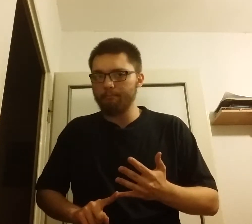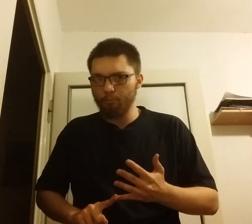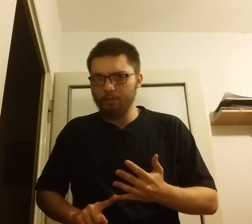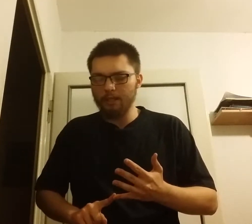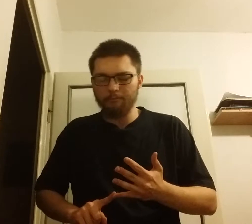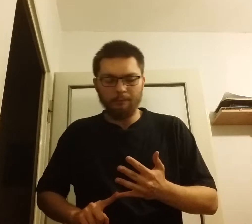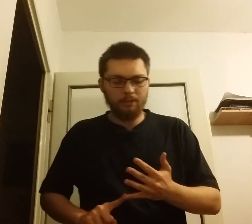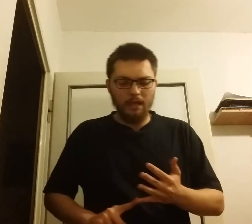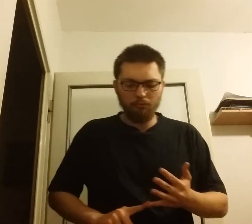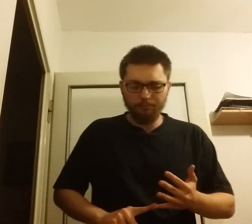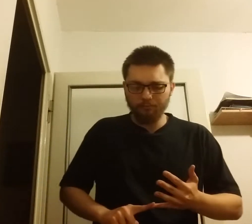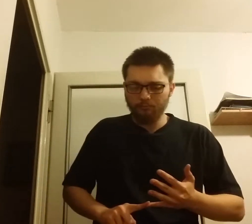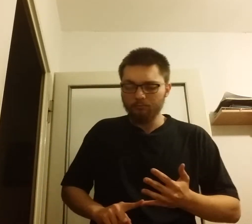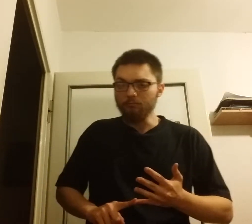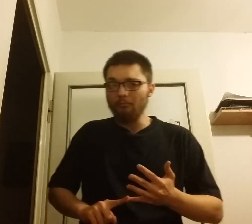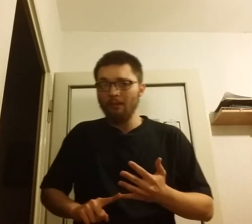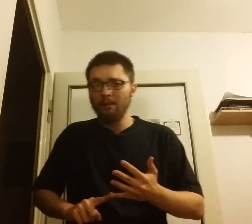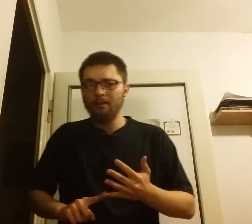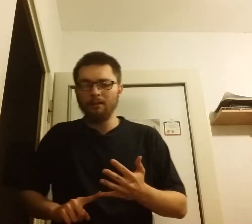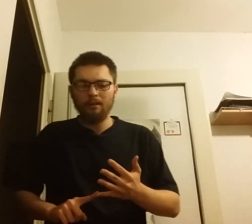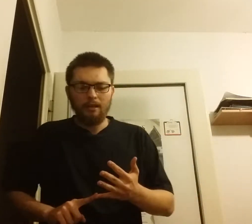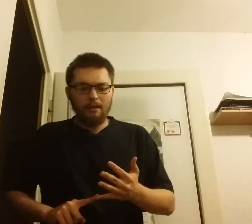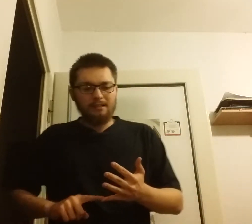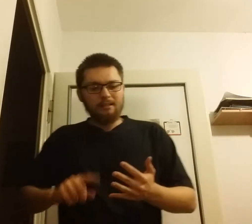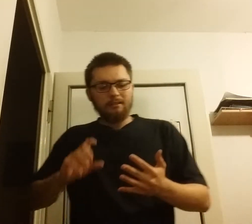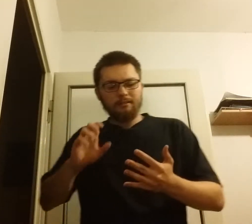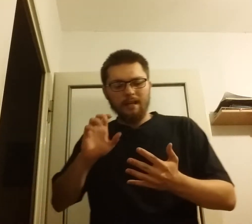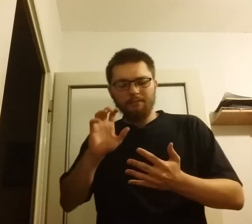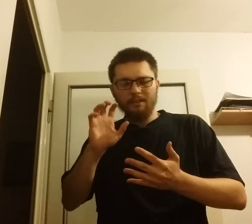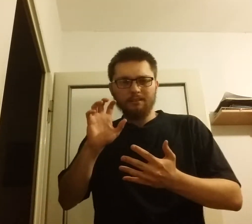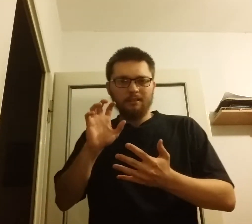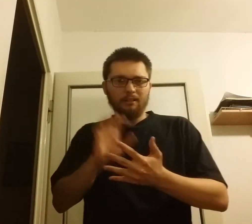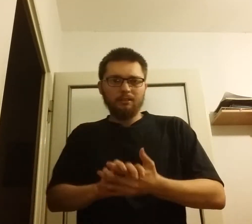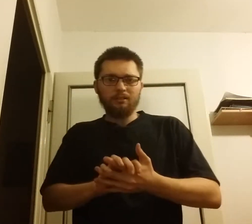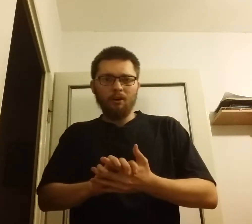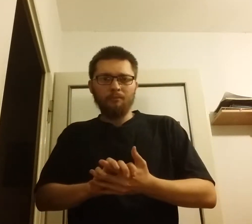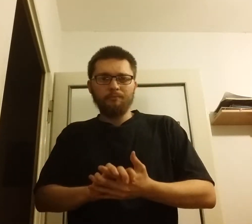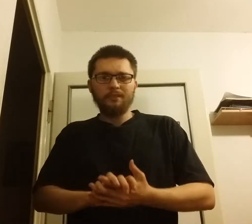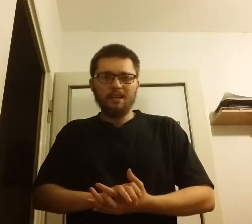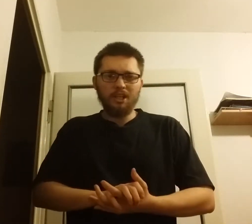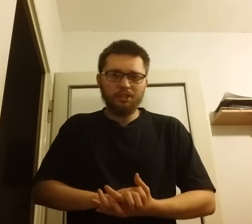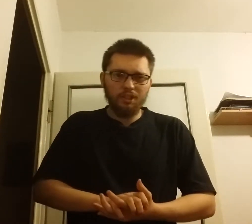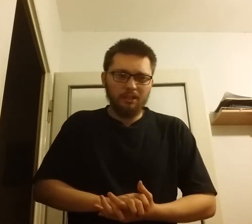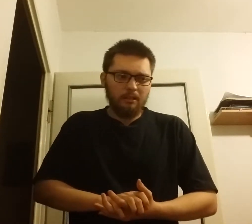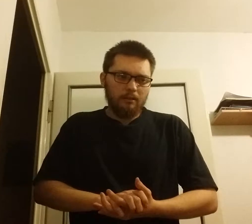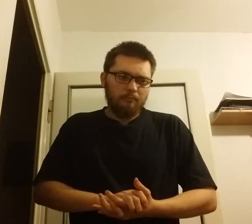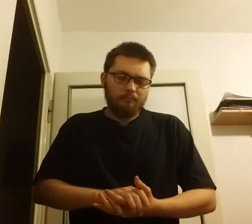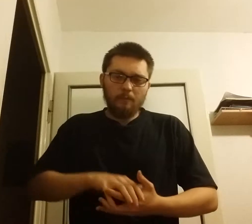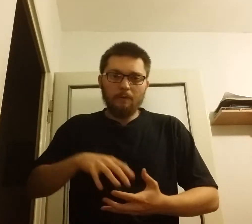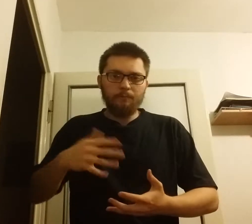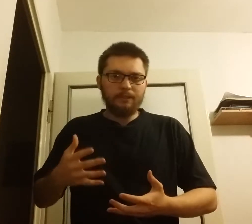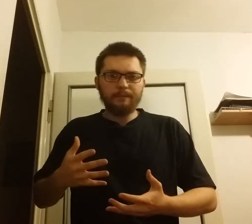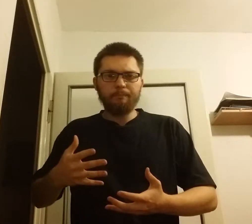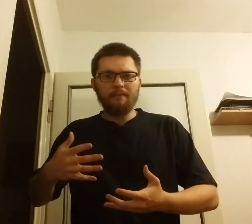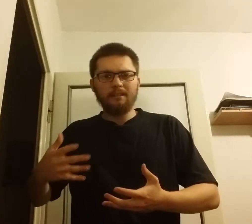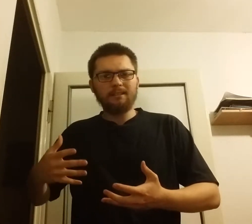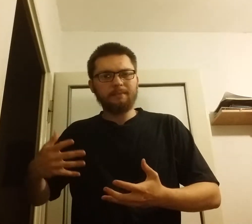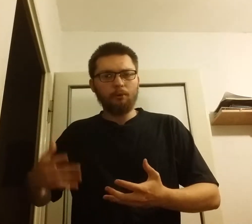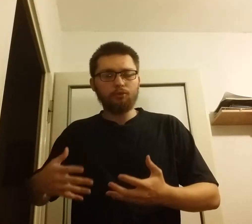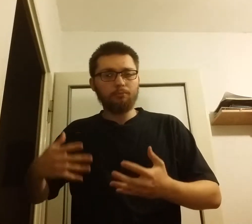później nam się przydało. Tak więc to, te rzeczy, w pewien sposób